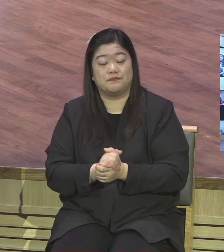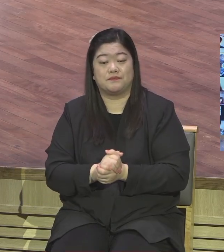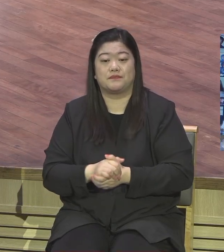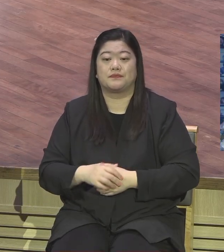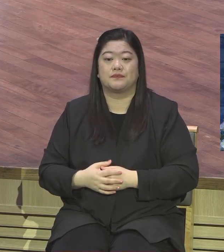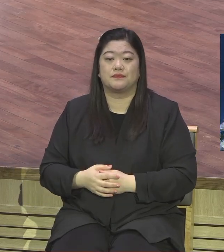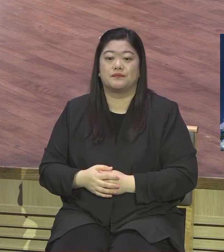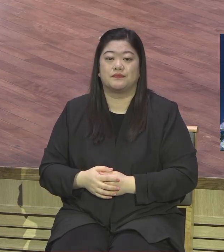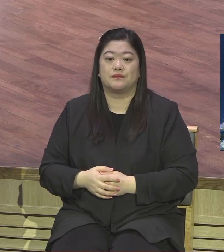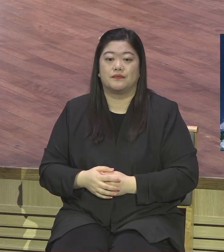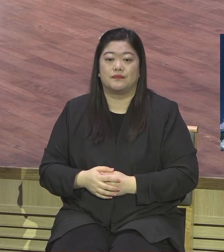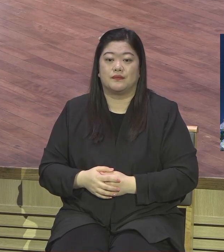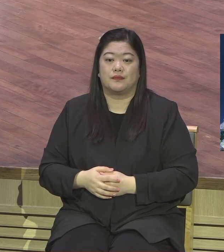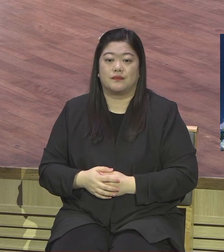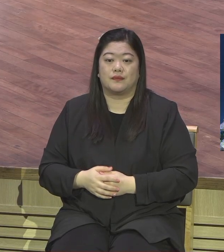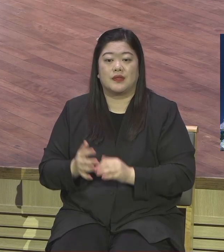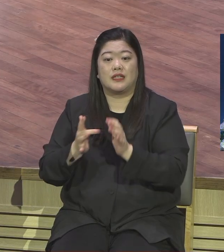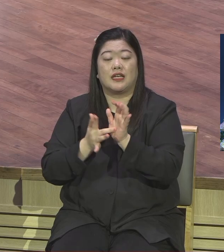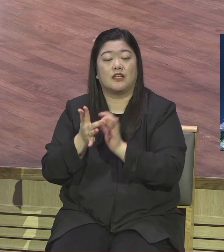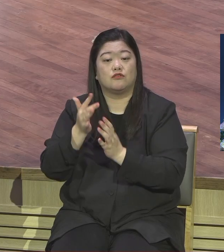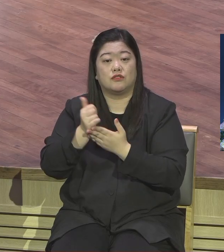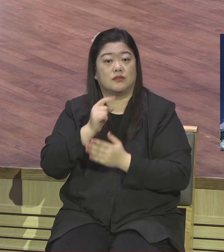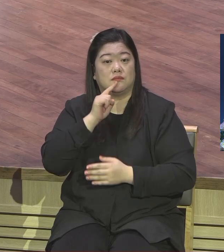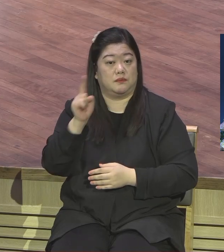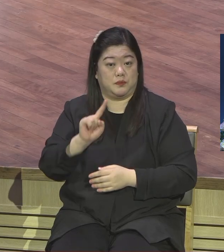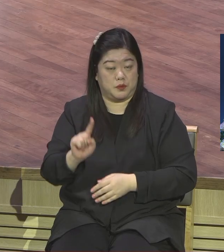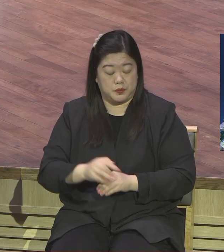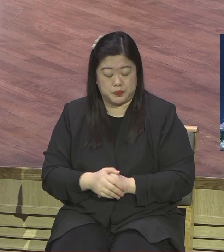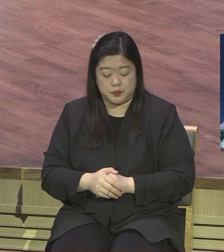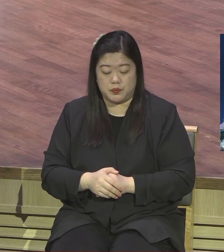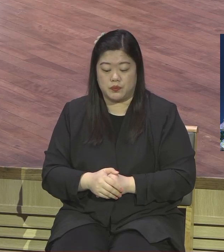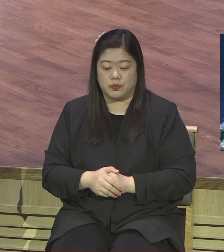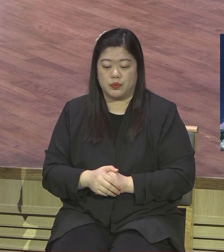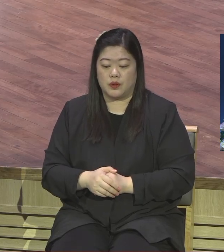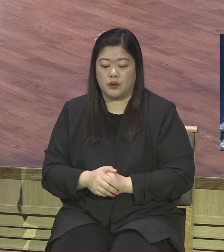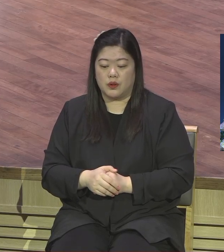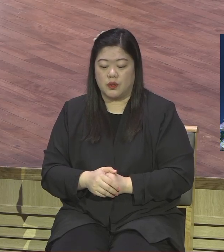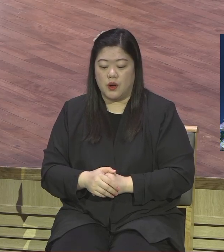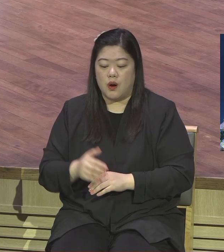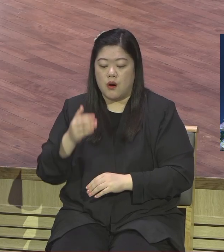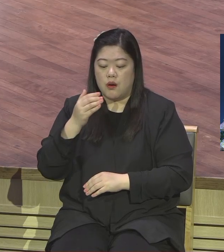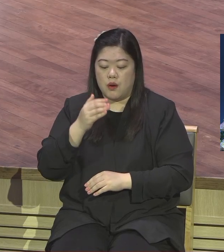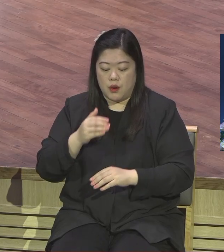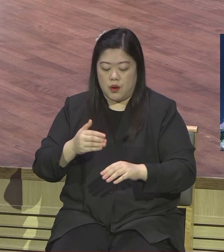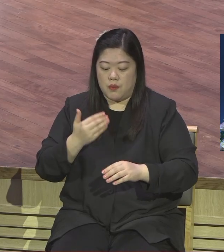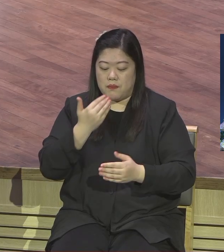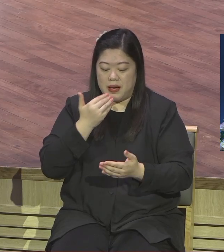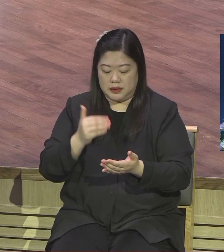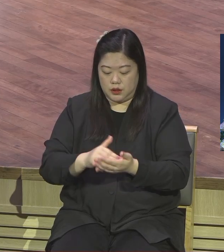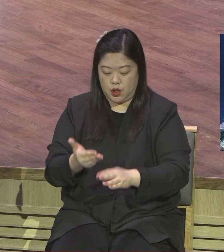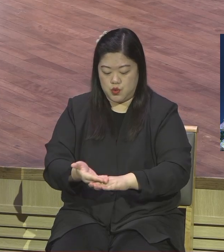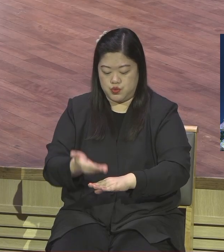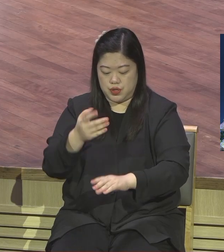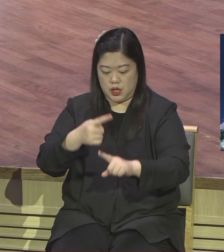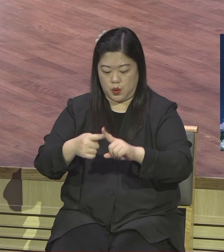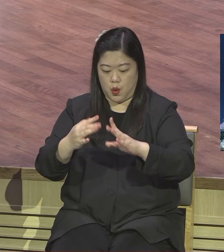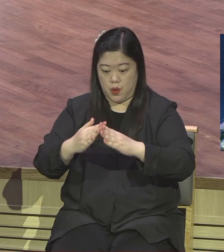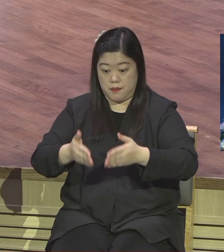보금 콘텐츠 위에 세워진 교회가 어떠한 사명을 감당해야 되는지에 대해서 그 비전을 제시해 주십니다 간단히